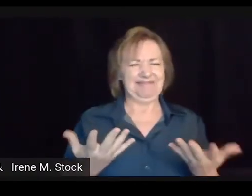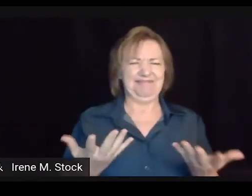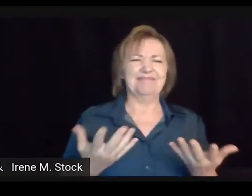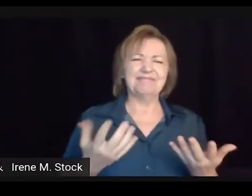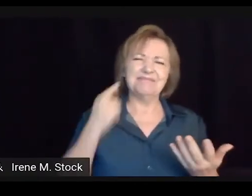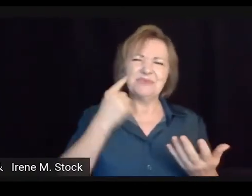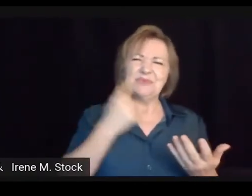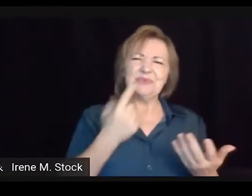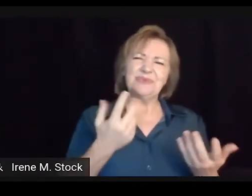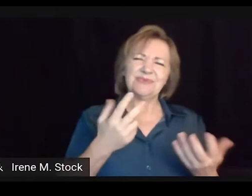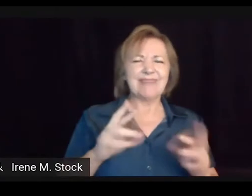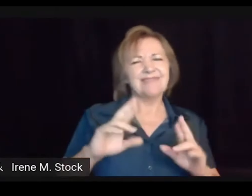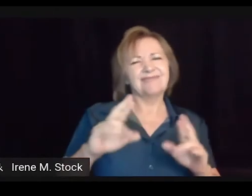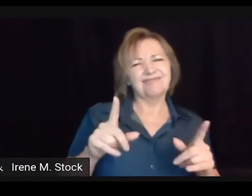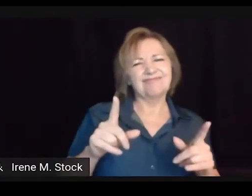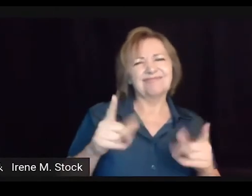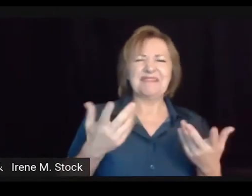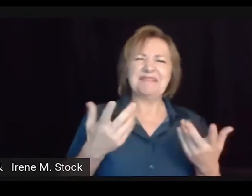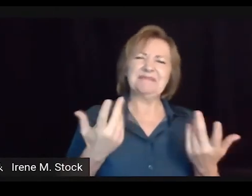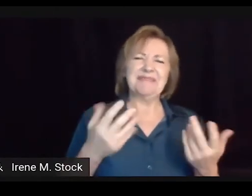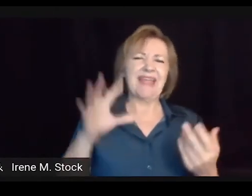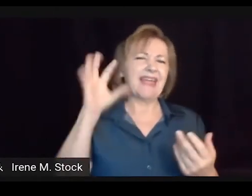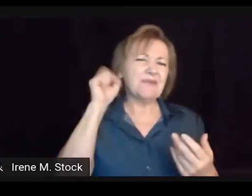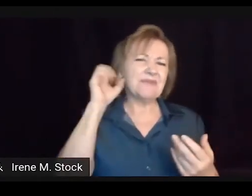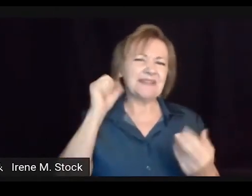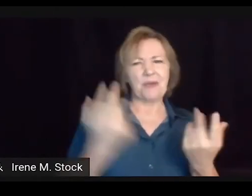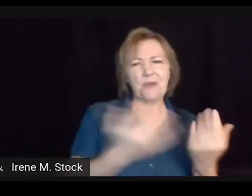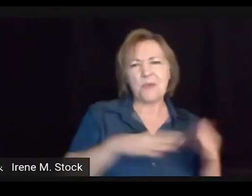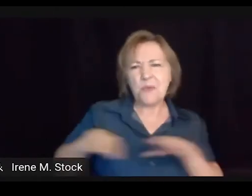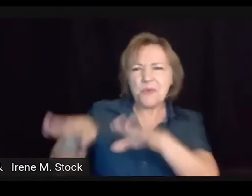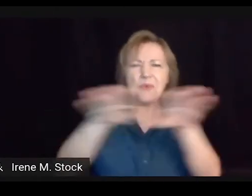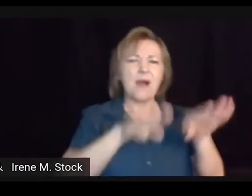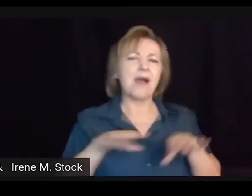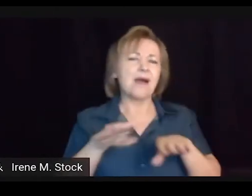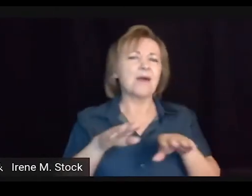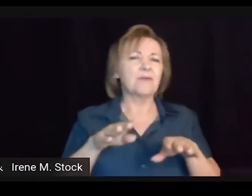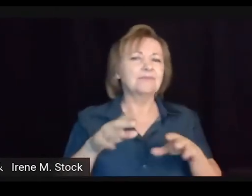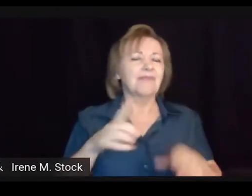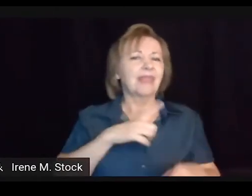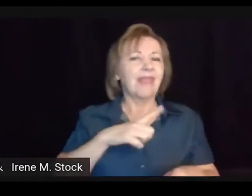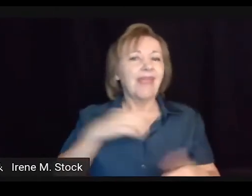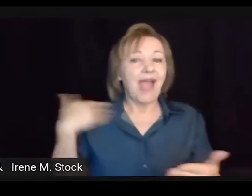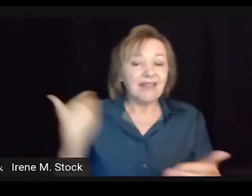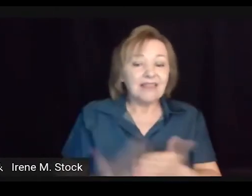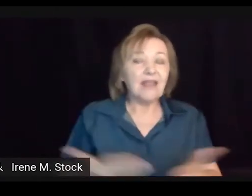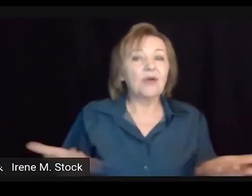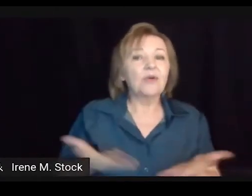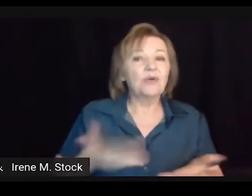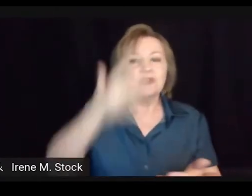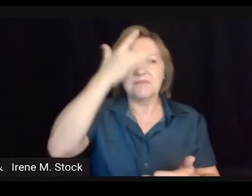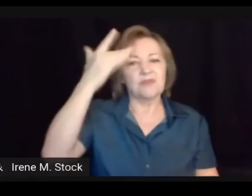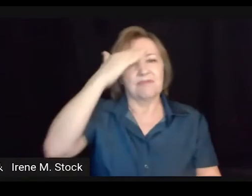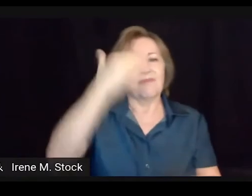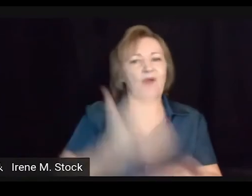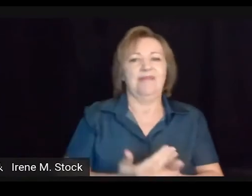como assim cultura surda, identidade surda, o que que tem de diferente? Não é tudo igual, assim como a dos